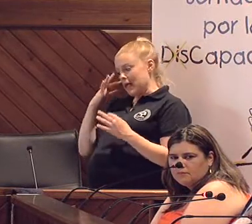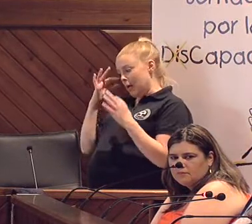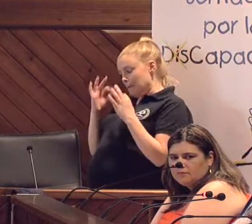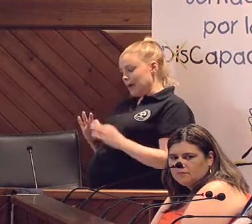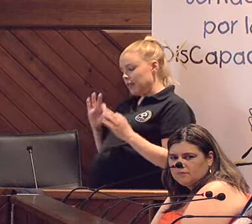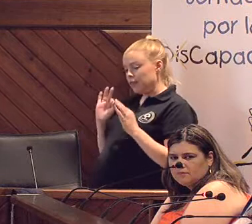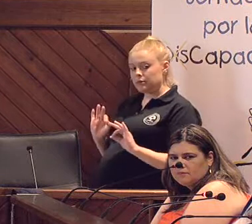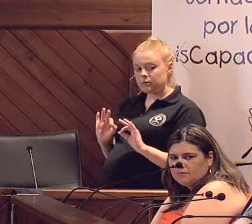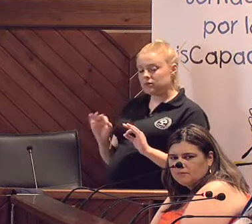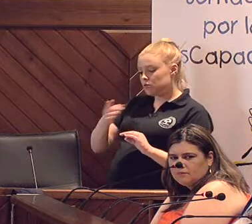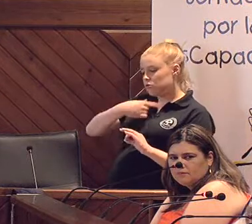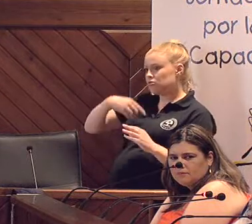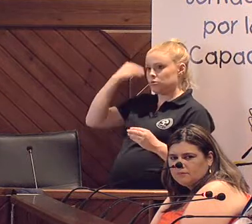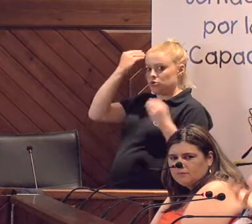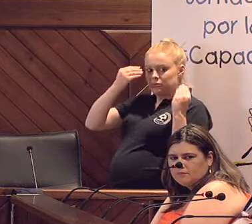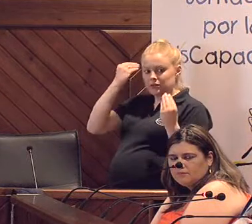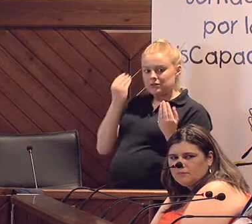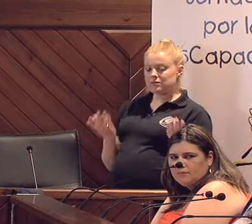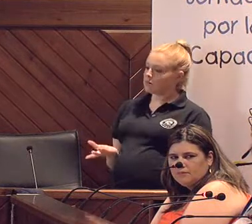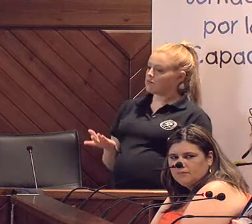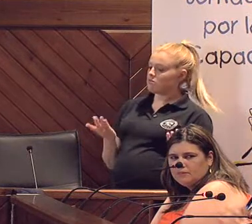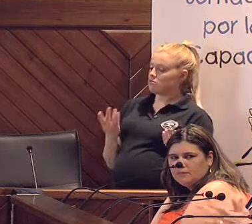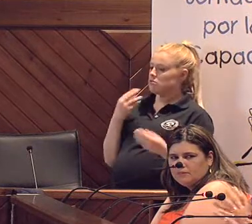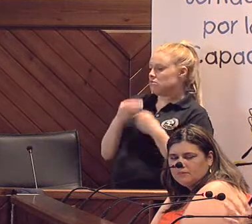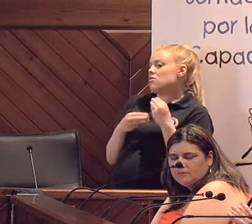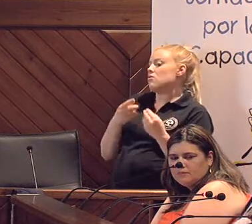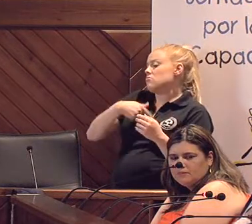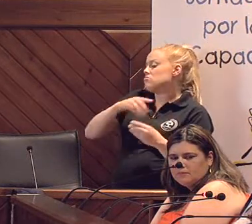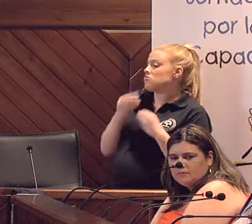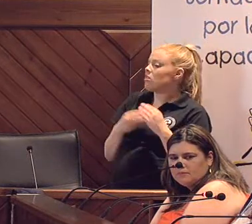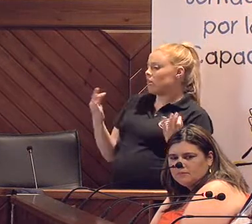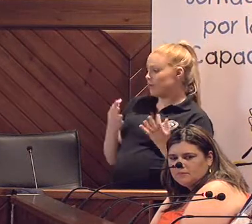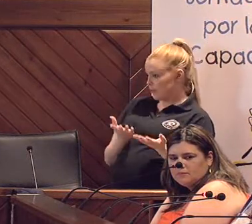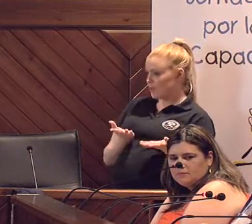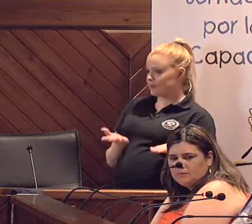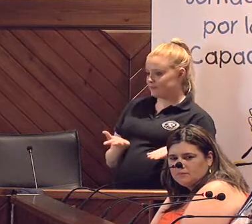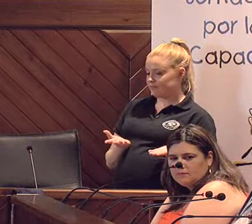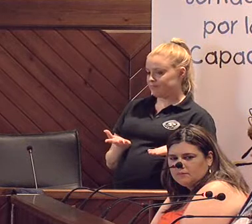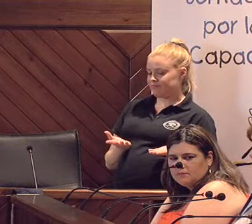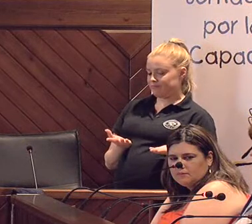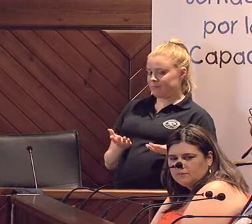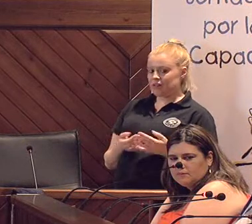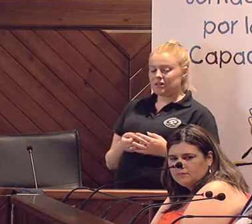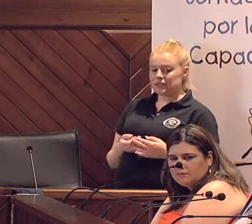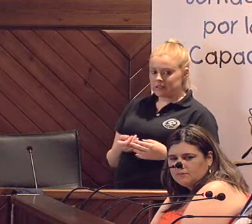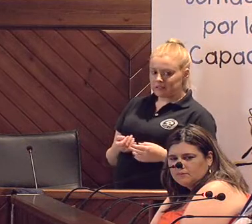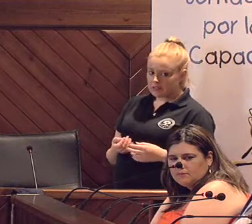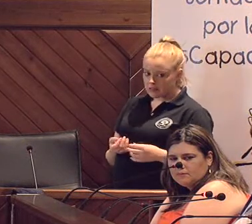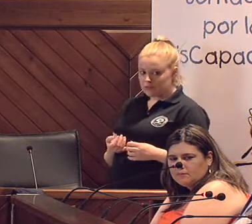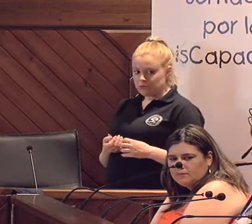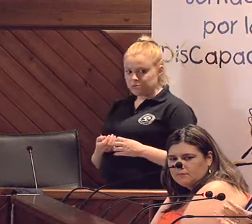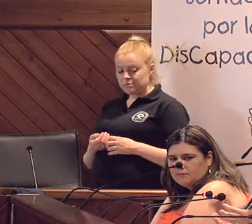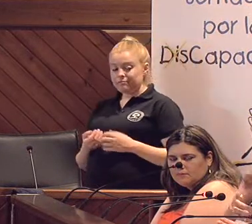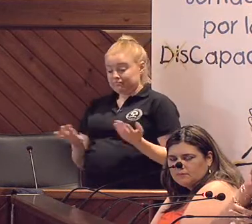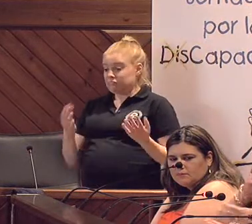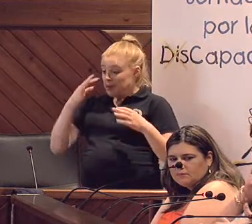Realmente, nosotros nos hemos planteado decir qué hacemos nosotros aquí. Esa es la pregunta esta, la quinta esencia, ¿no? Y realmente